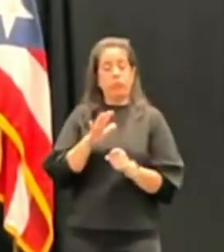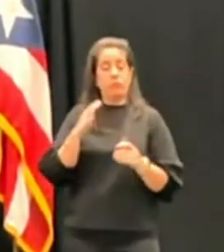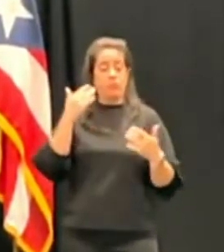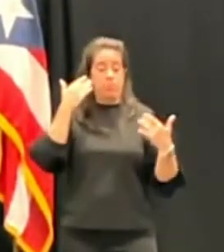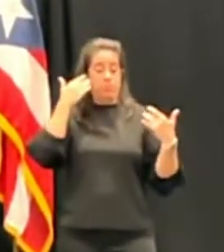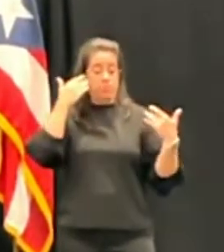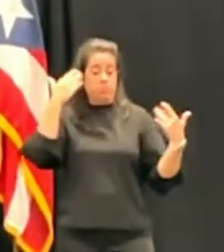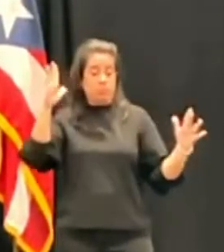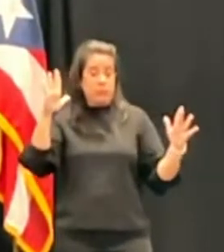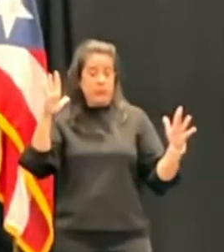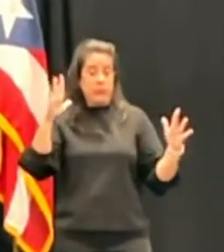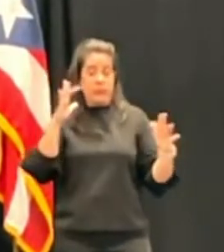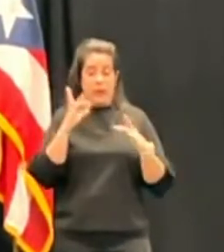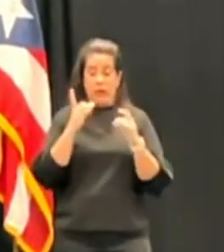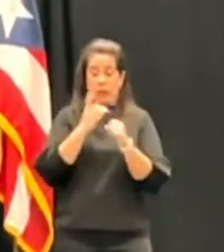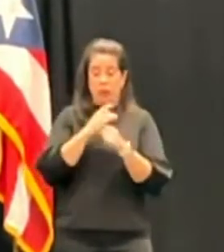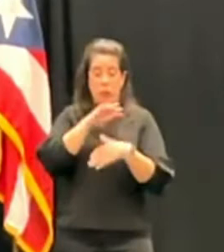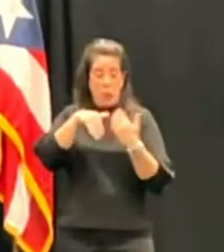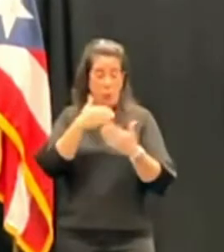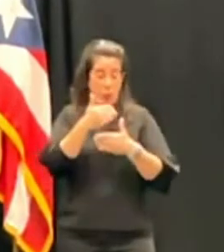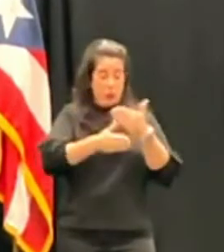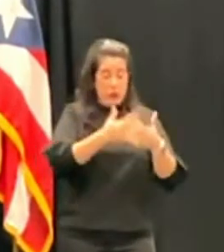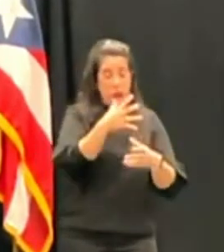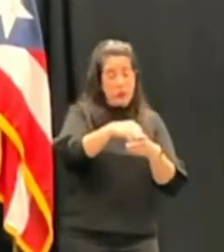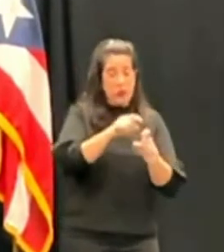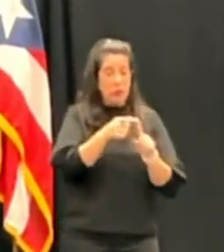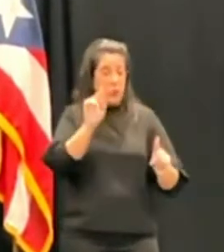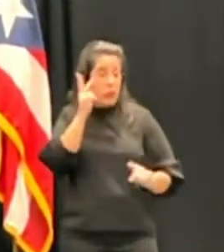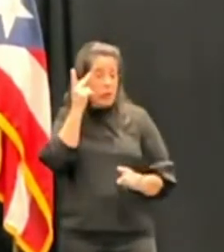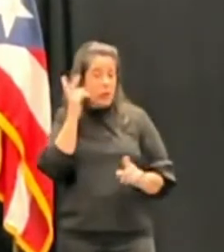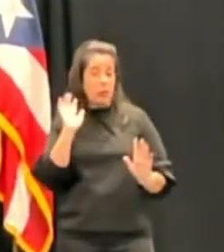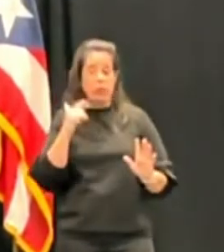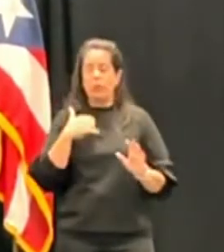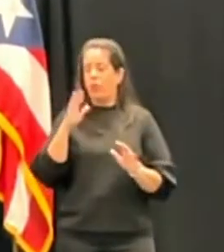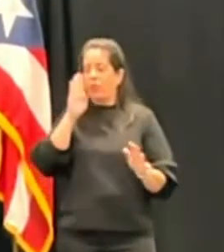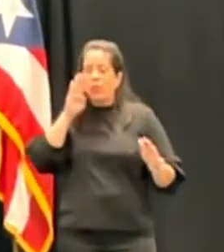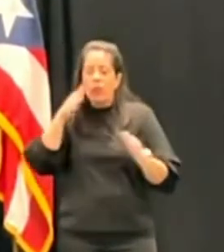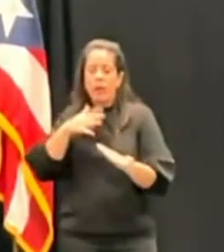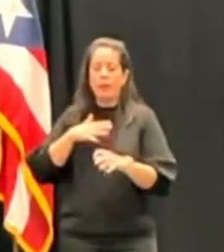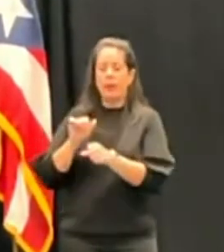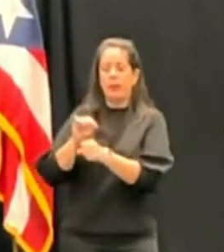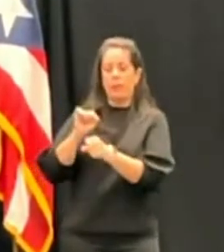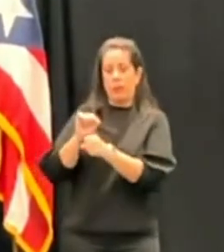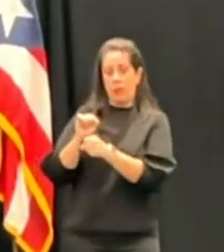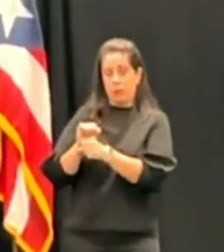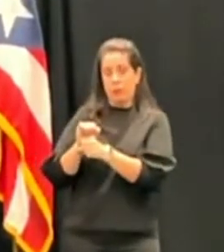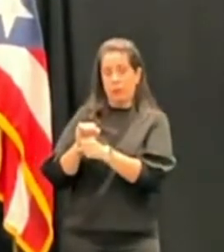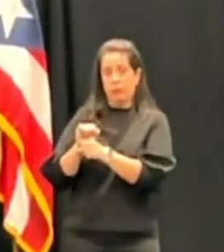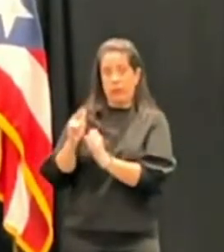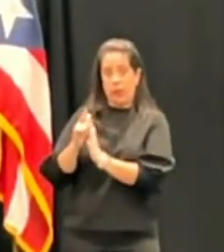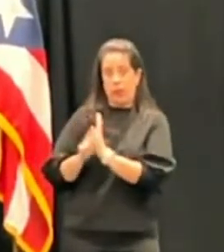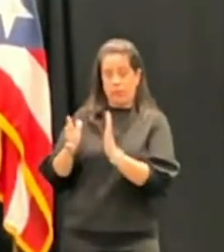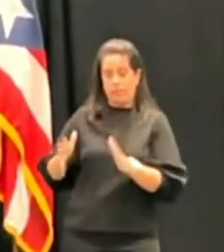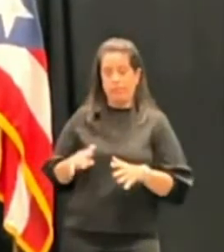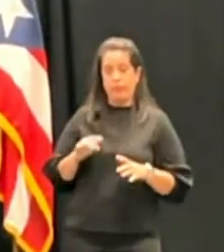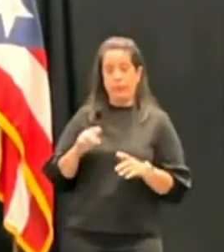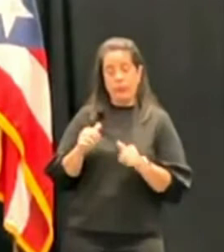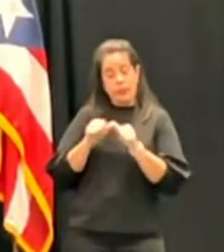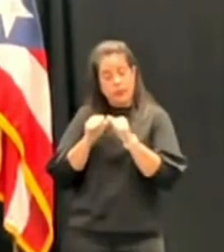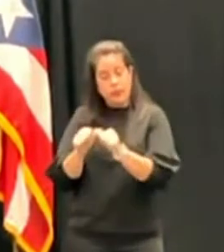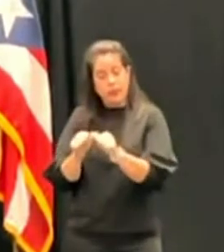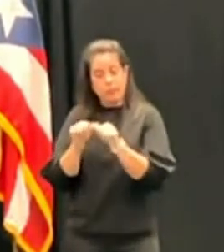hace ocho años, de todos esos procesos políticos. Yo estoy dedicada a mi labor judicial y así continuaré.